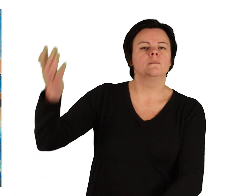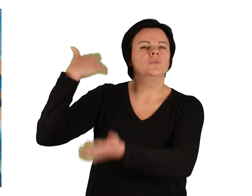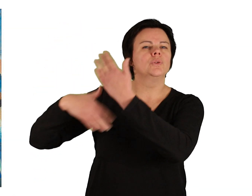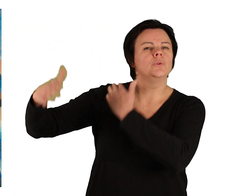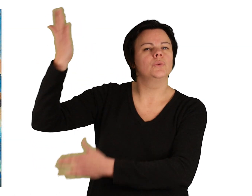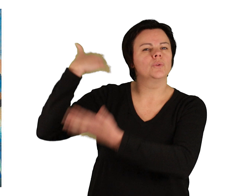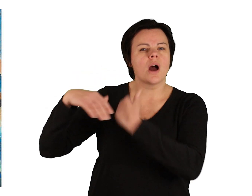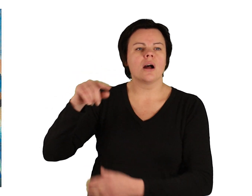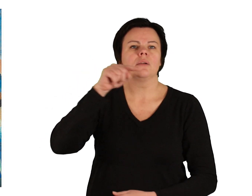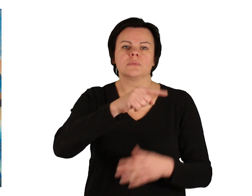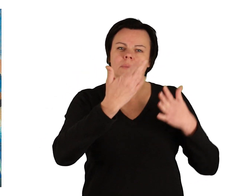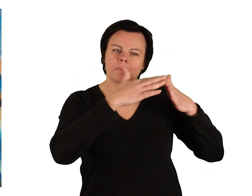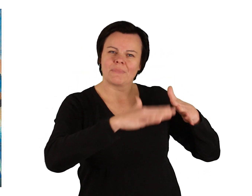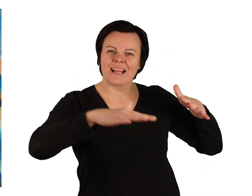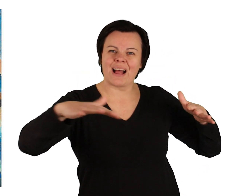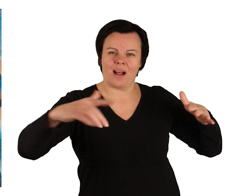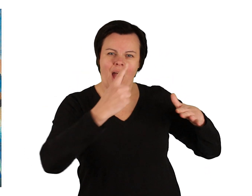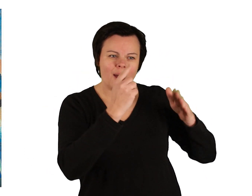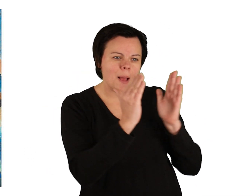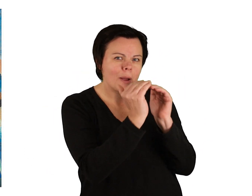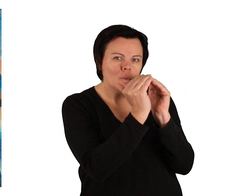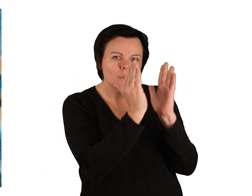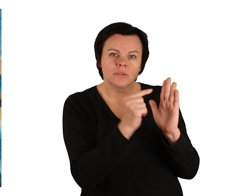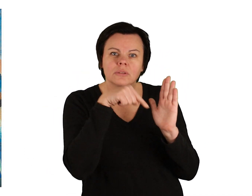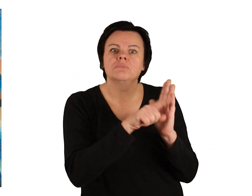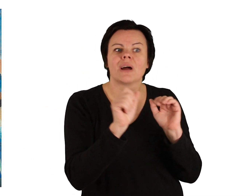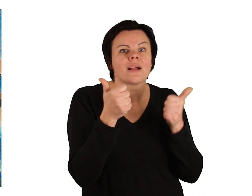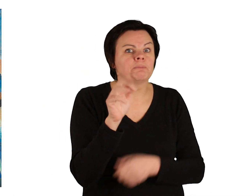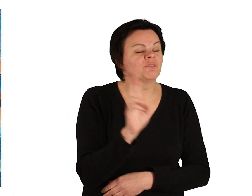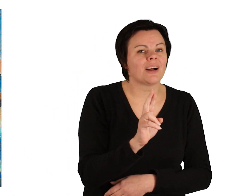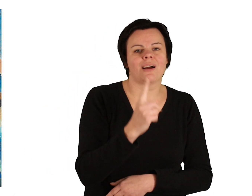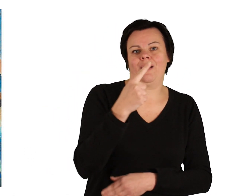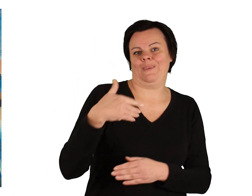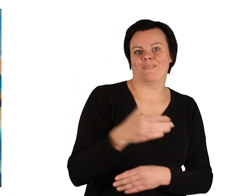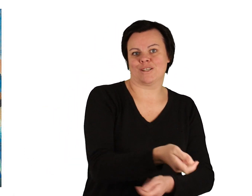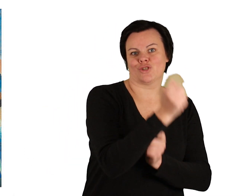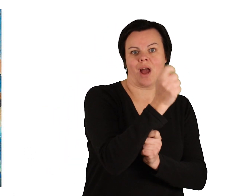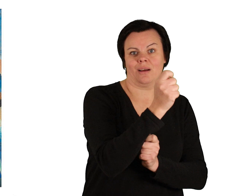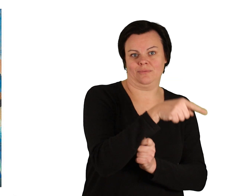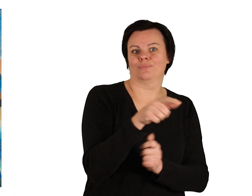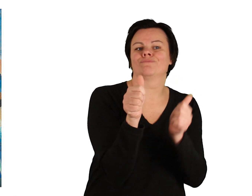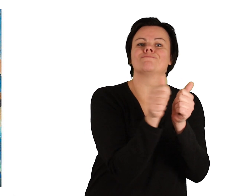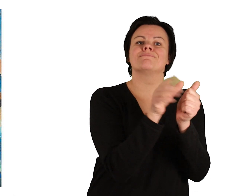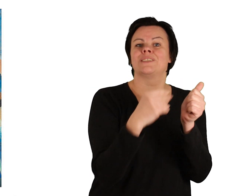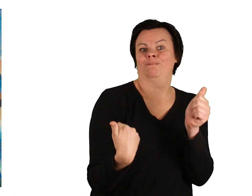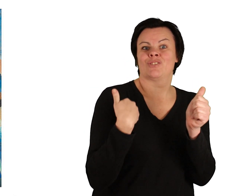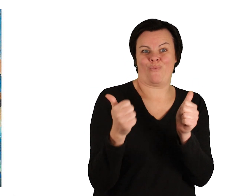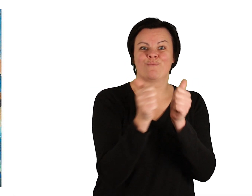Es war einmal ein Fischer, der lebte mit seiner Frau in einer kleinen Hütte am Meer. Alle Tage ging er zum